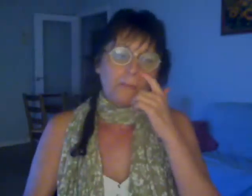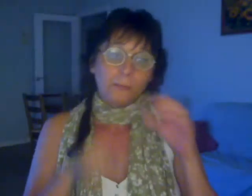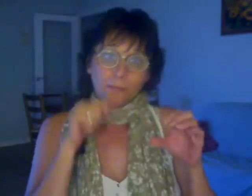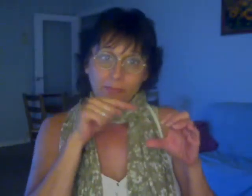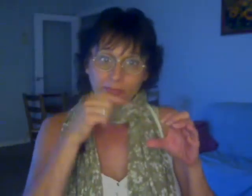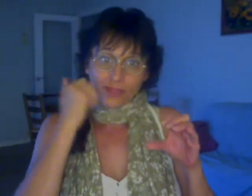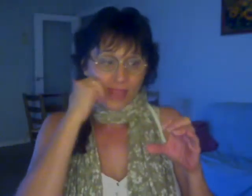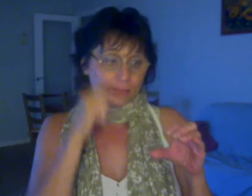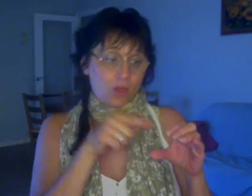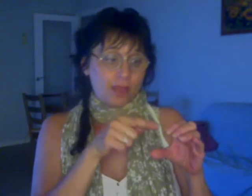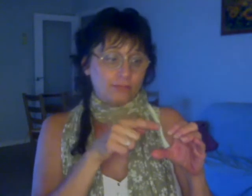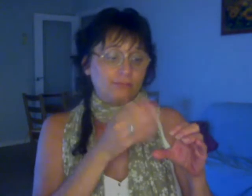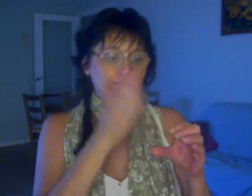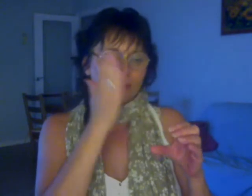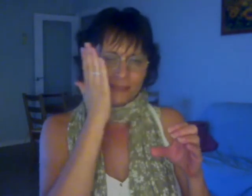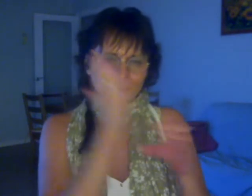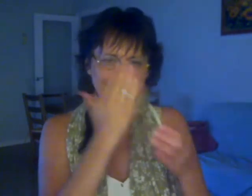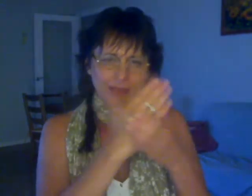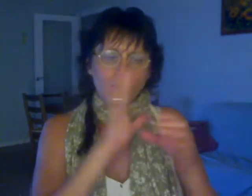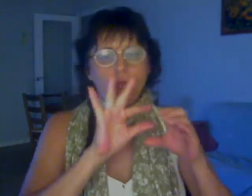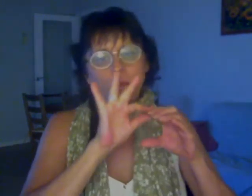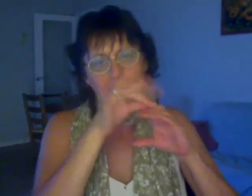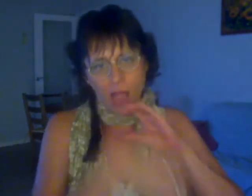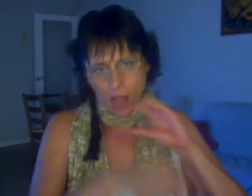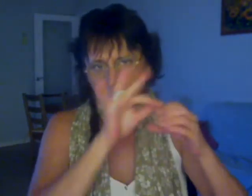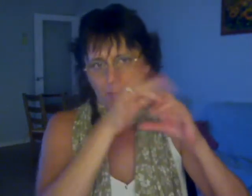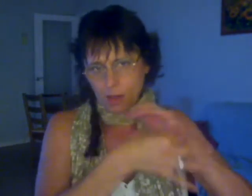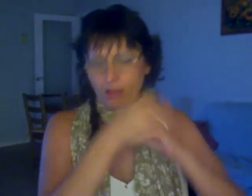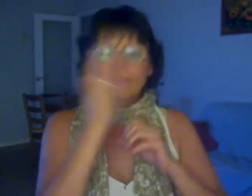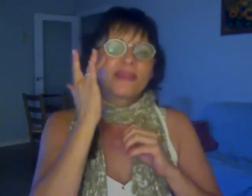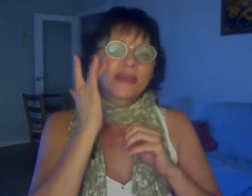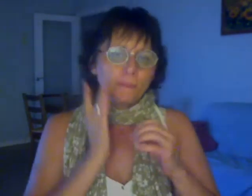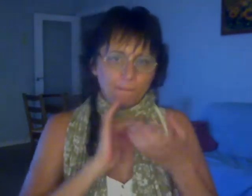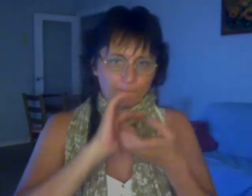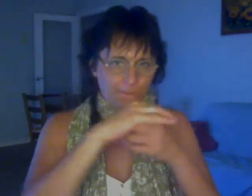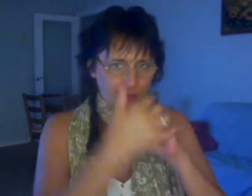al 11 Primer número estrella Número 2